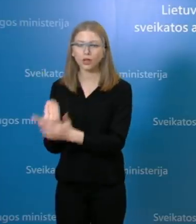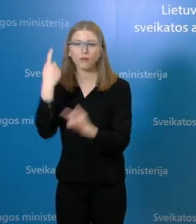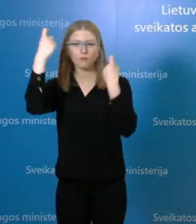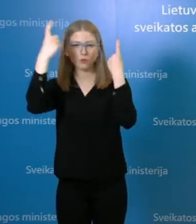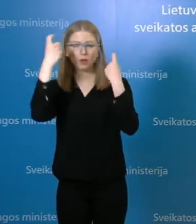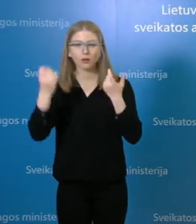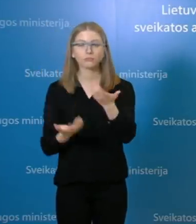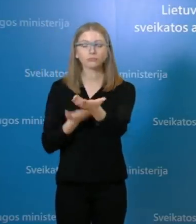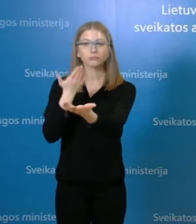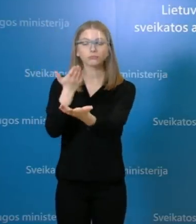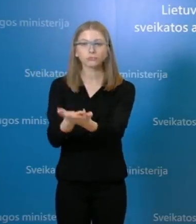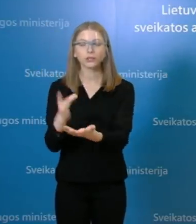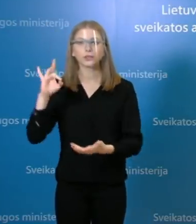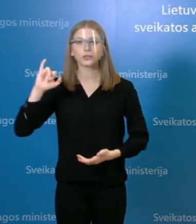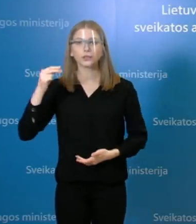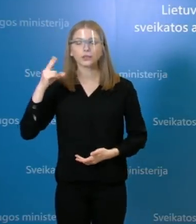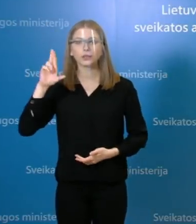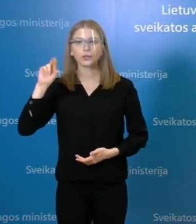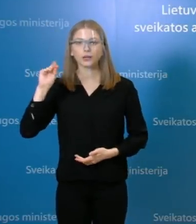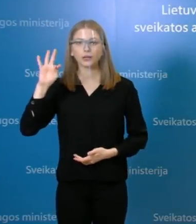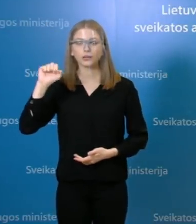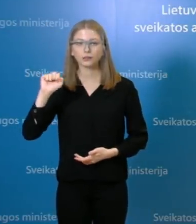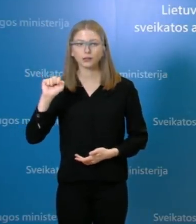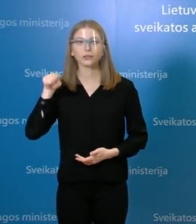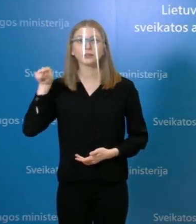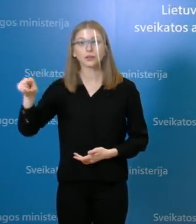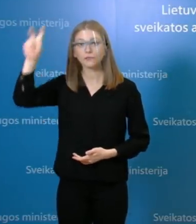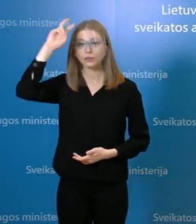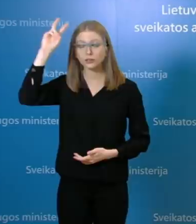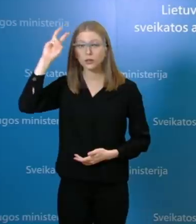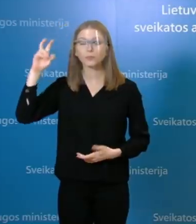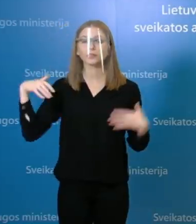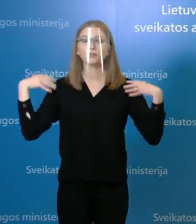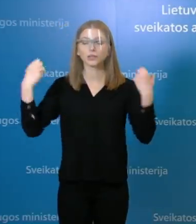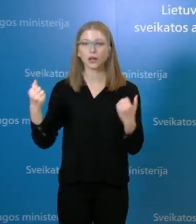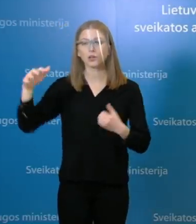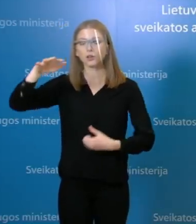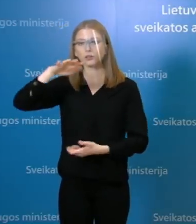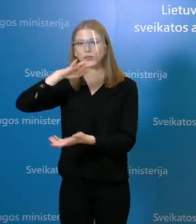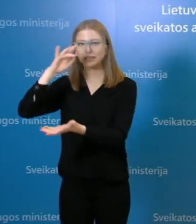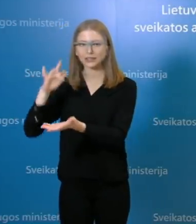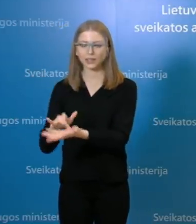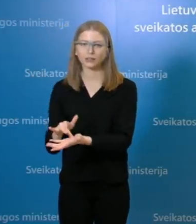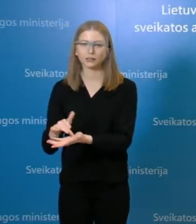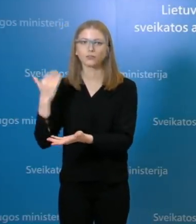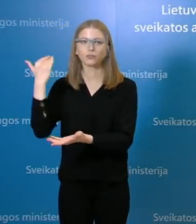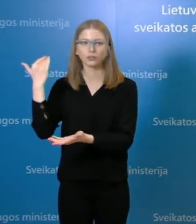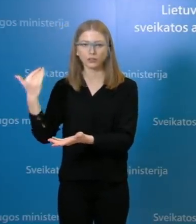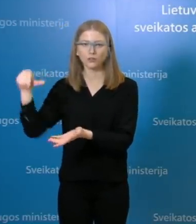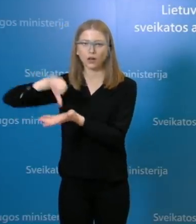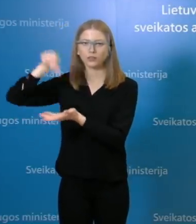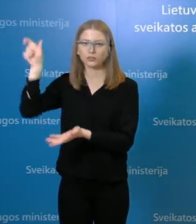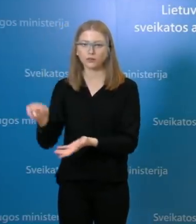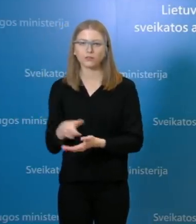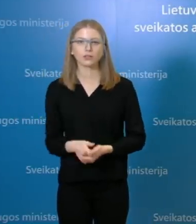informaciją, Ginrėta Megelinskine, kolegė iš Nacionalinio visuomenės sveikatos centro. Prašom, Ginrėta. Ačiū